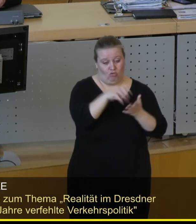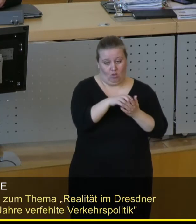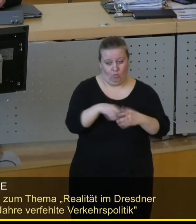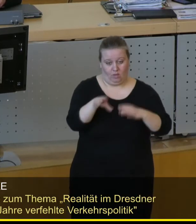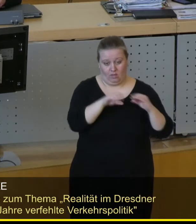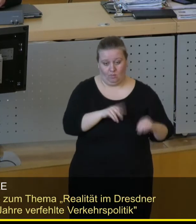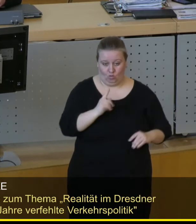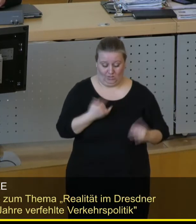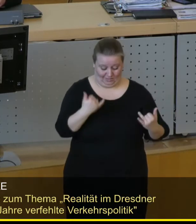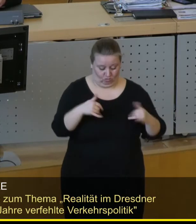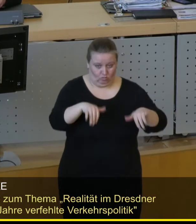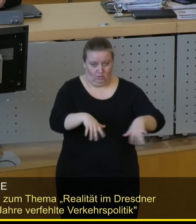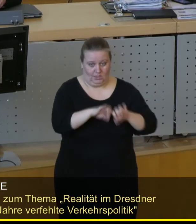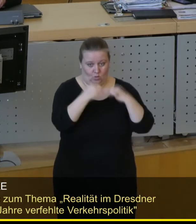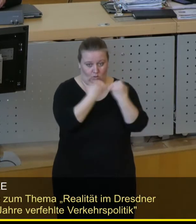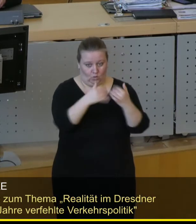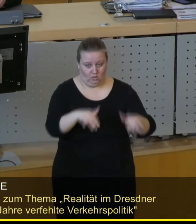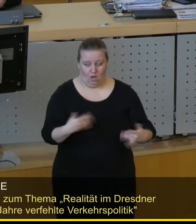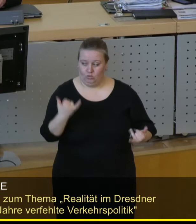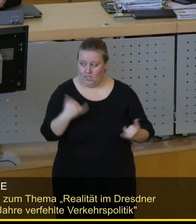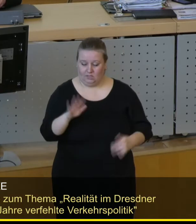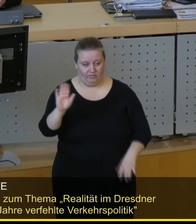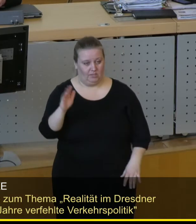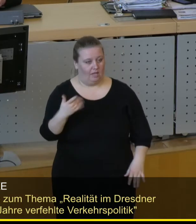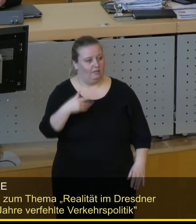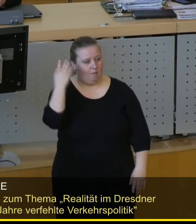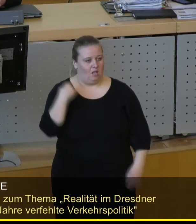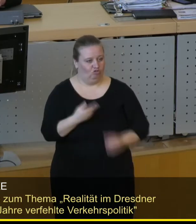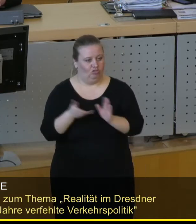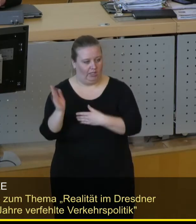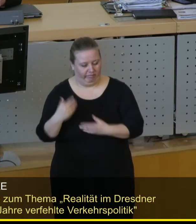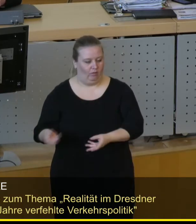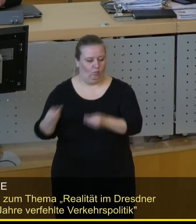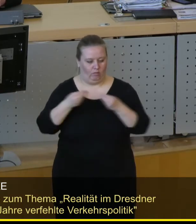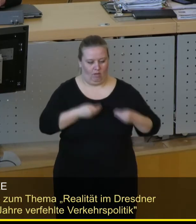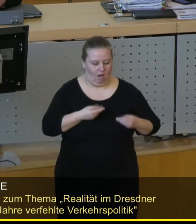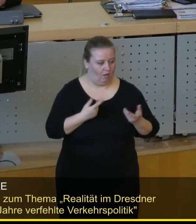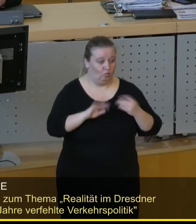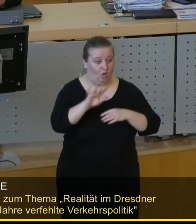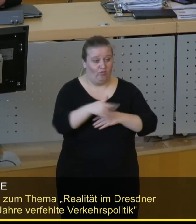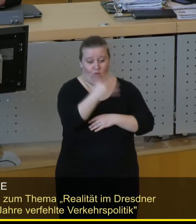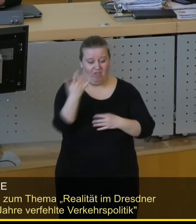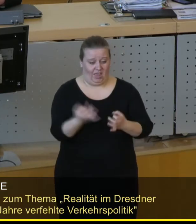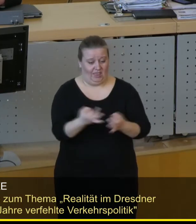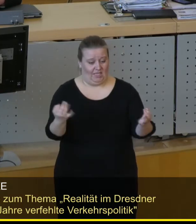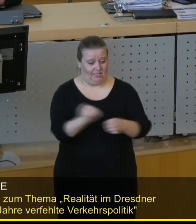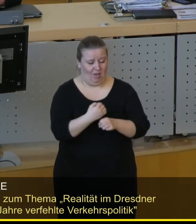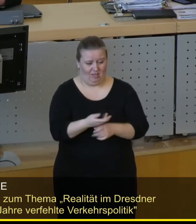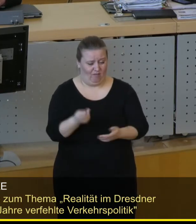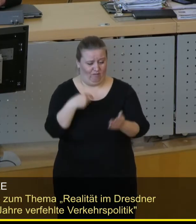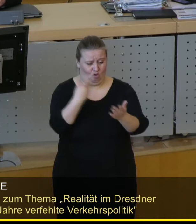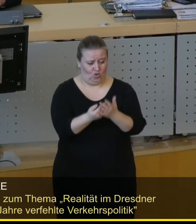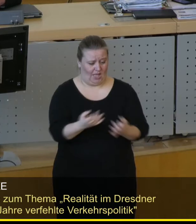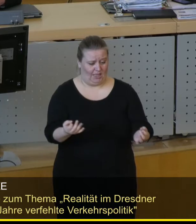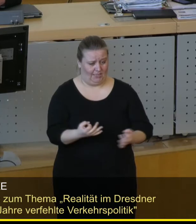müssen, wie das jetzt der Fall ist. Er versucht jetzt von seinem eigenen Versagen hier abzulenken, hat auch fünf Jahre lang keinerlei Vorschläge gemacht, sondern hat